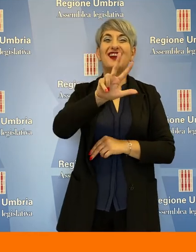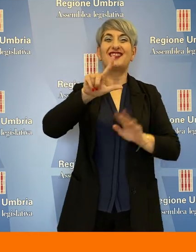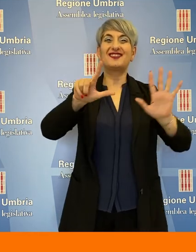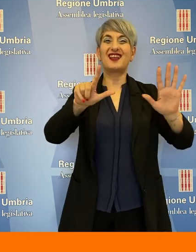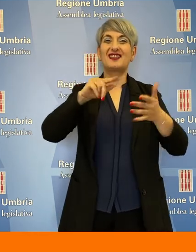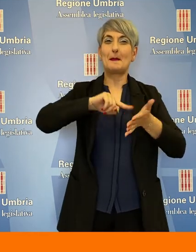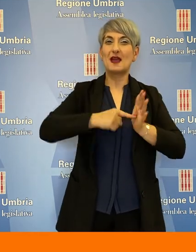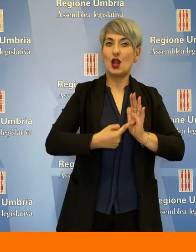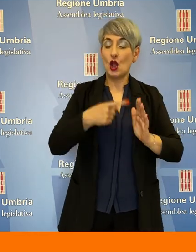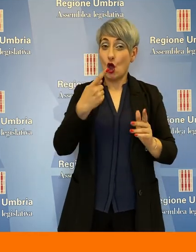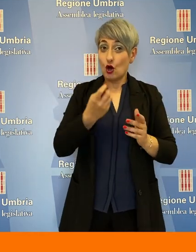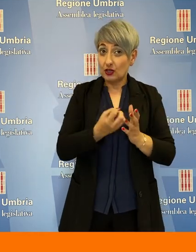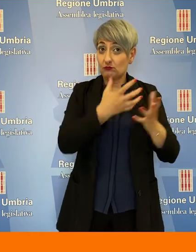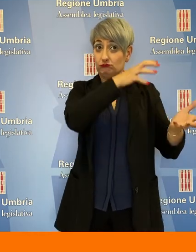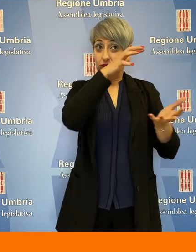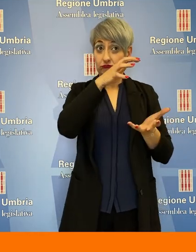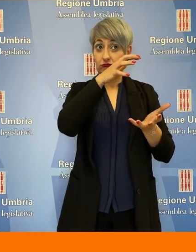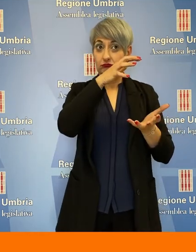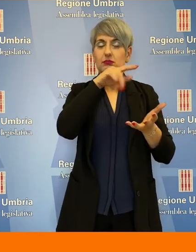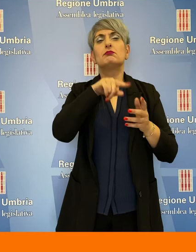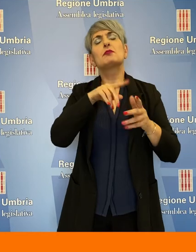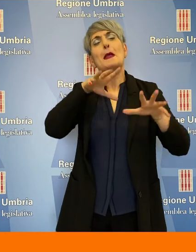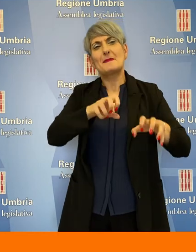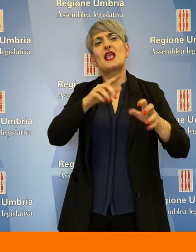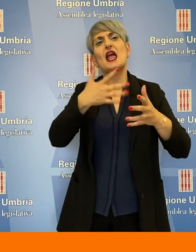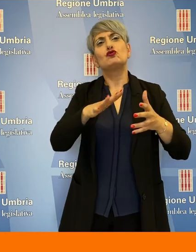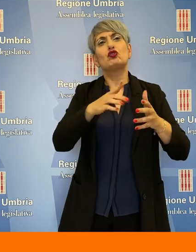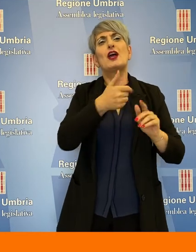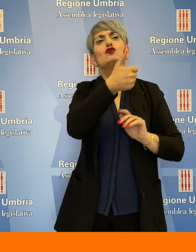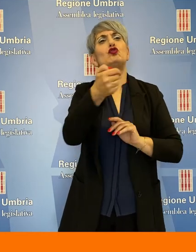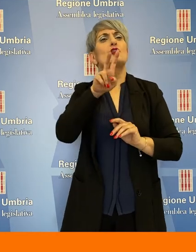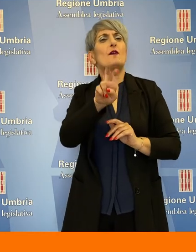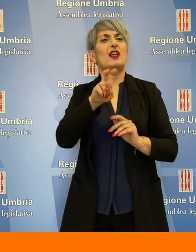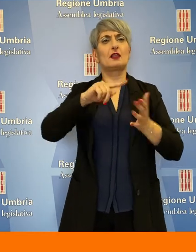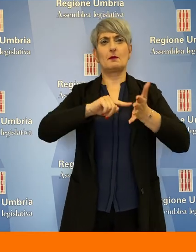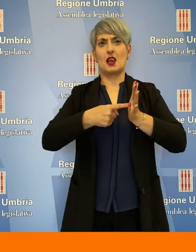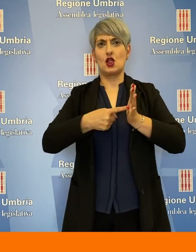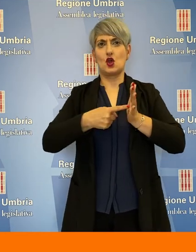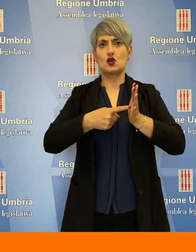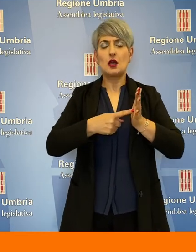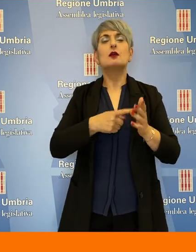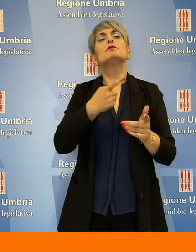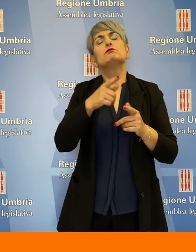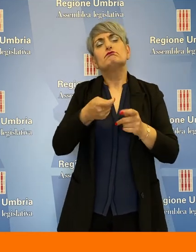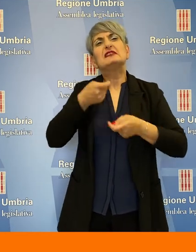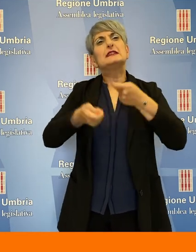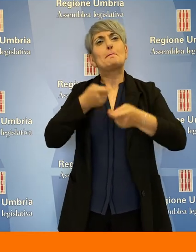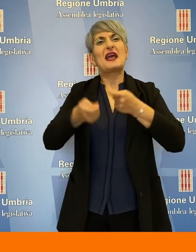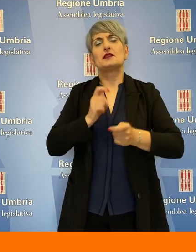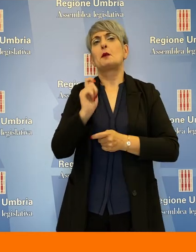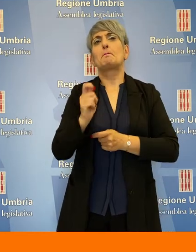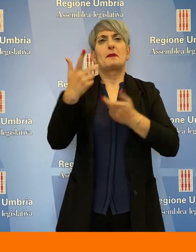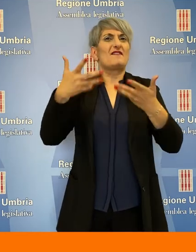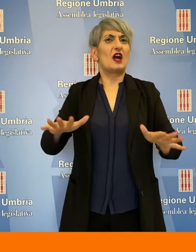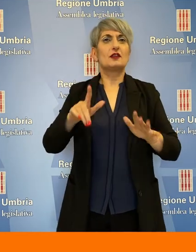ai 237 milioni attivati, si sono registrati impegni pare a 120 milioni e una spesa